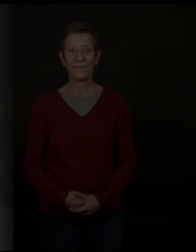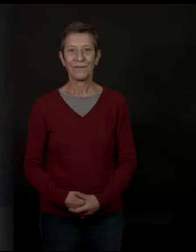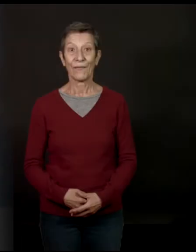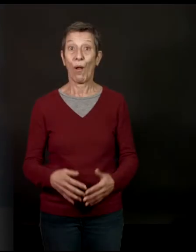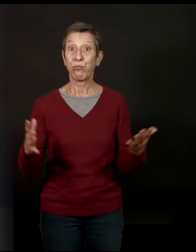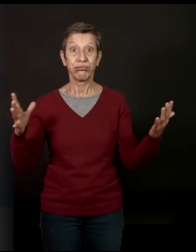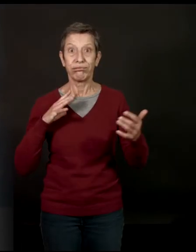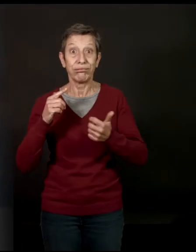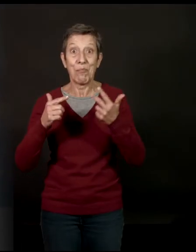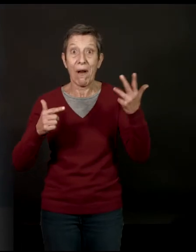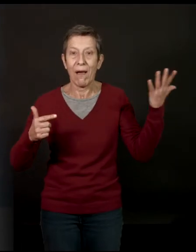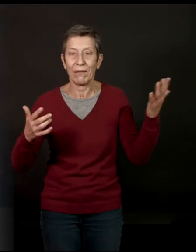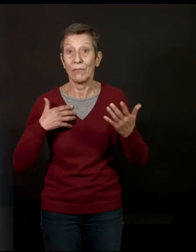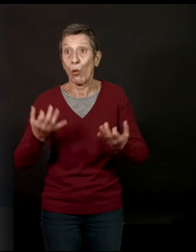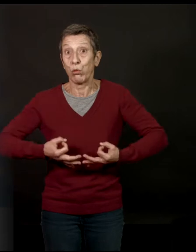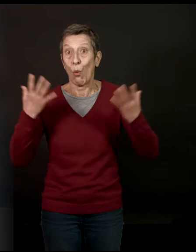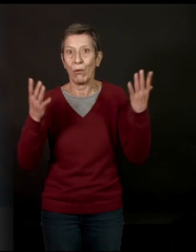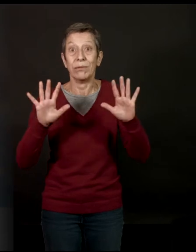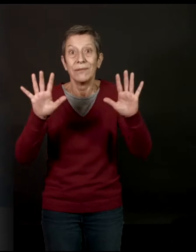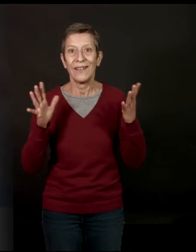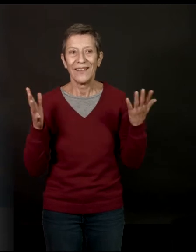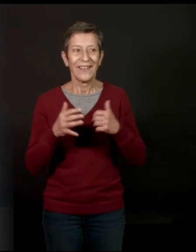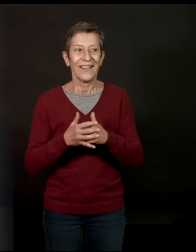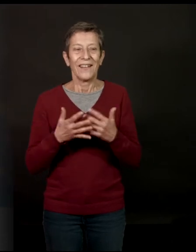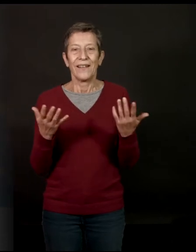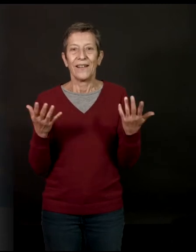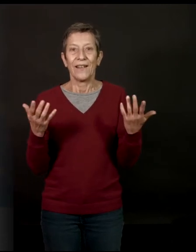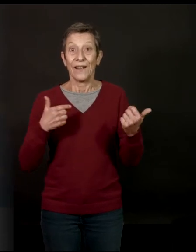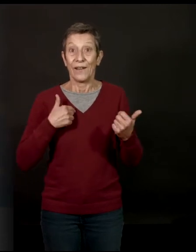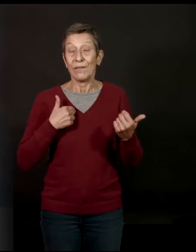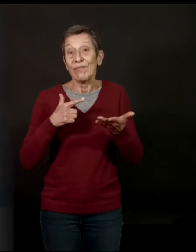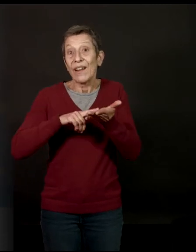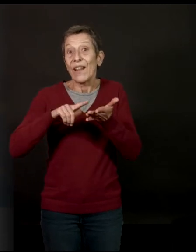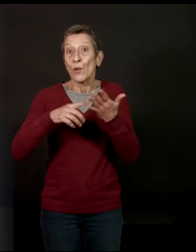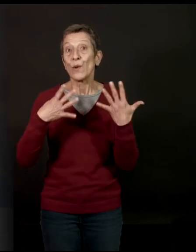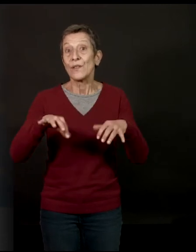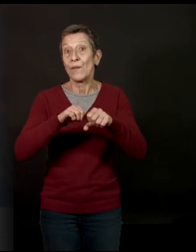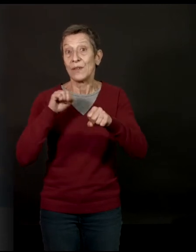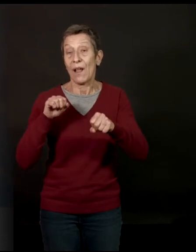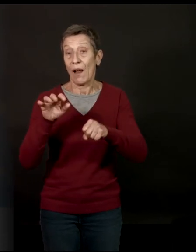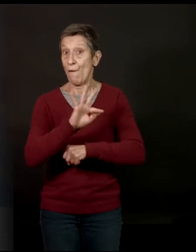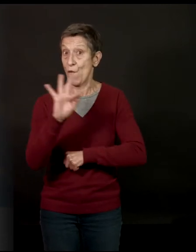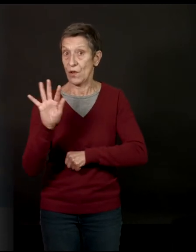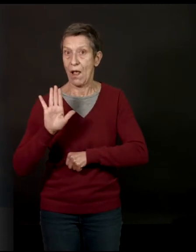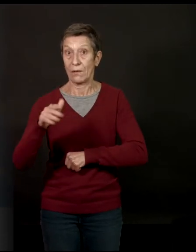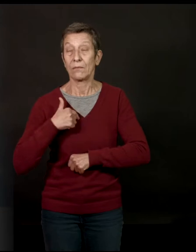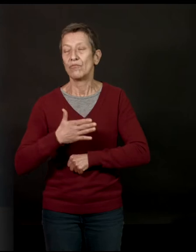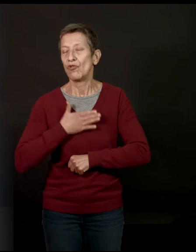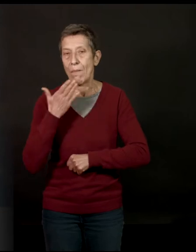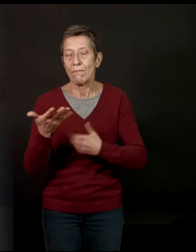Voilà. J'en ai plein. J'en ai presque trop, si j'ose dire. Donc, j'aime beaucoup la littérature 19e française. Donc, j'aime